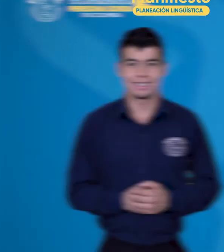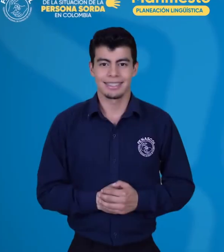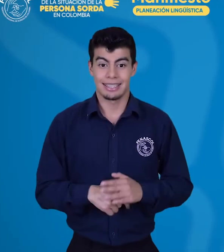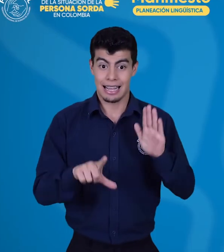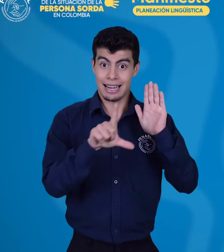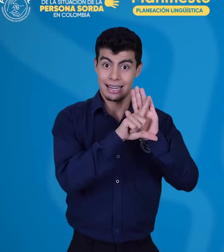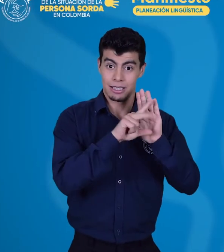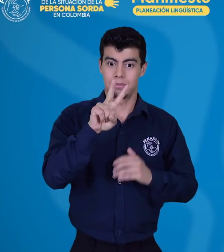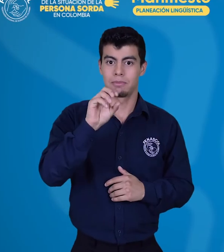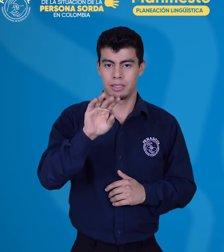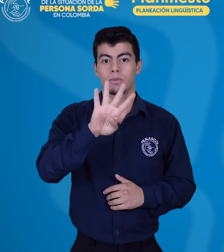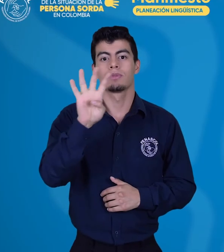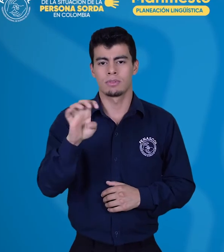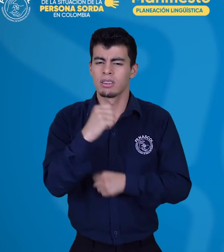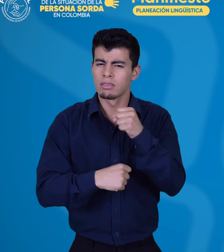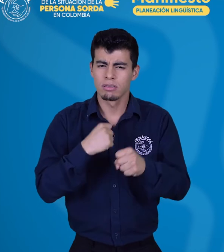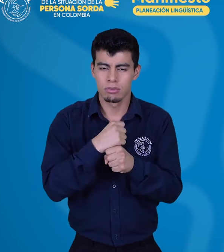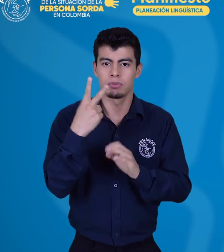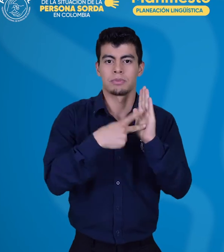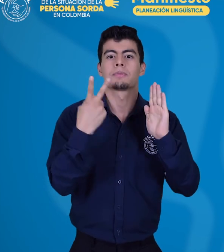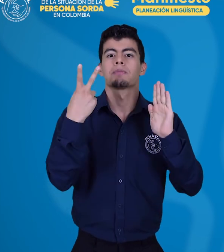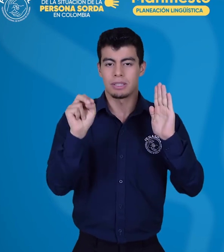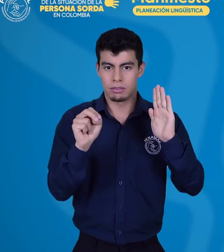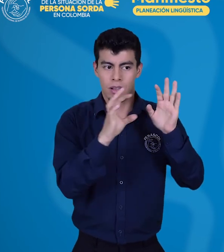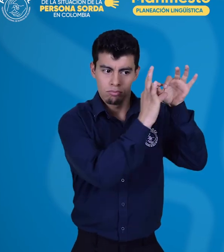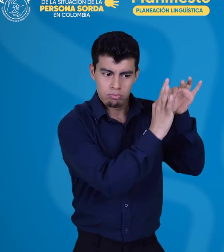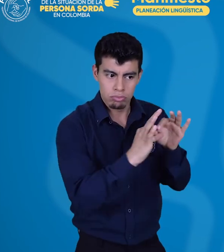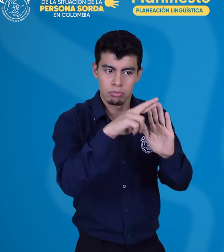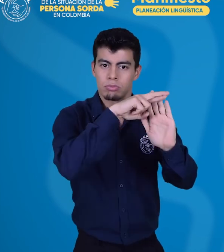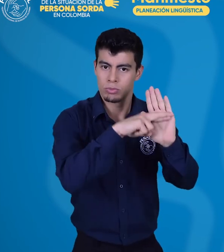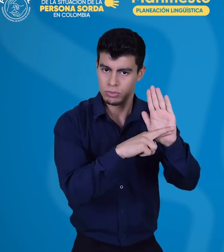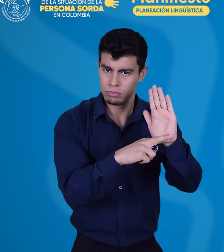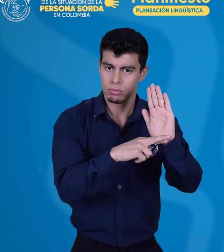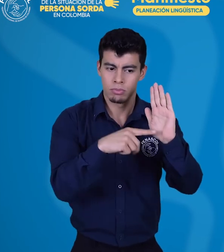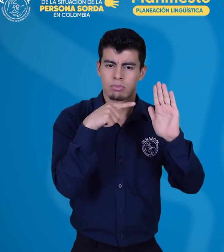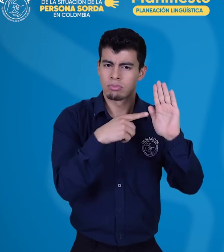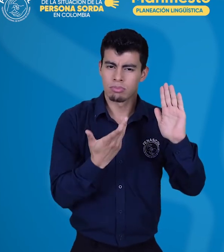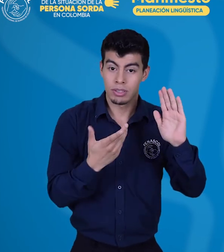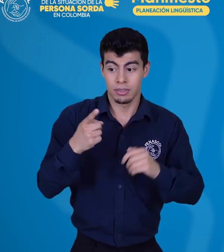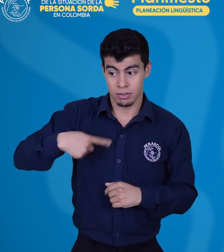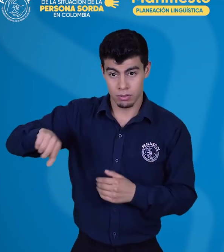De igual forma, la comunidad sorda, a través de sus asociaciones y líderes,